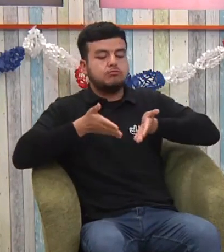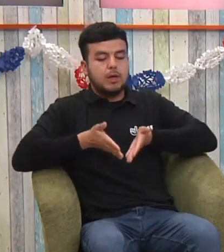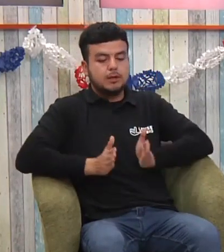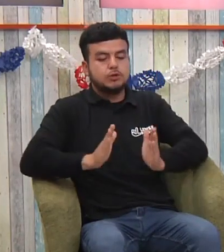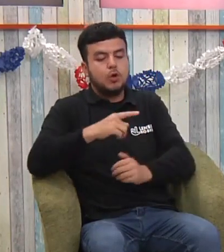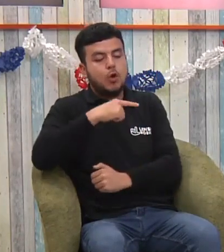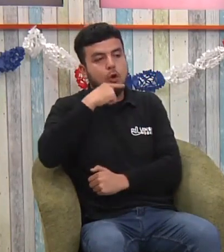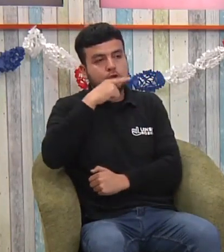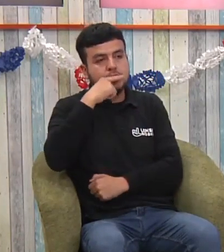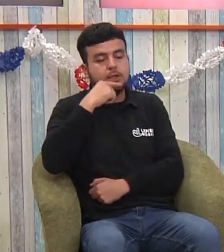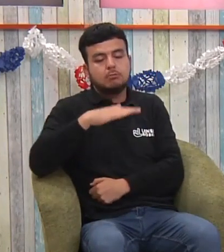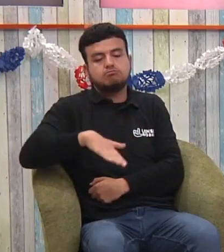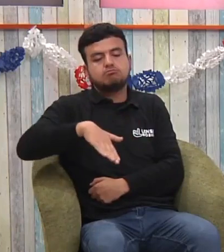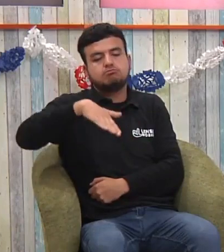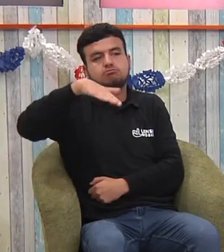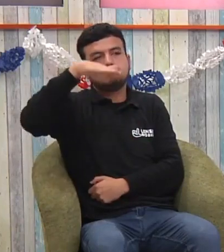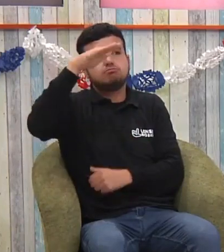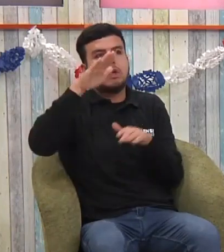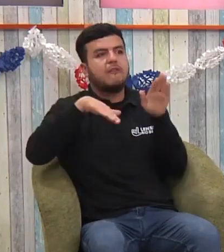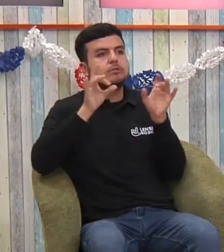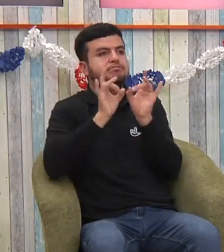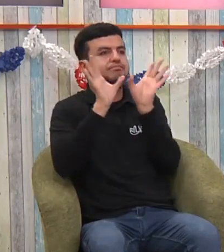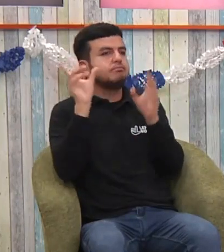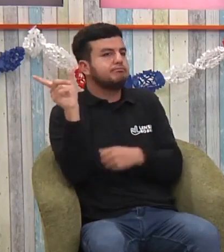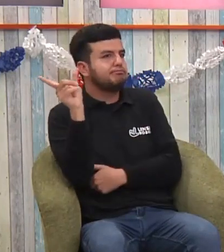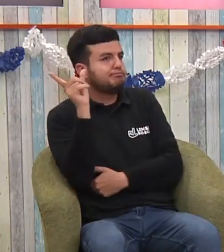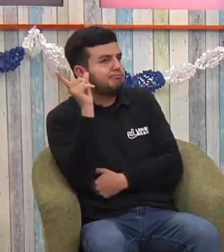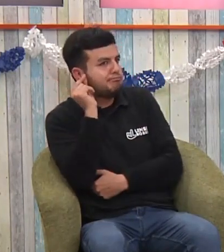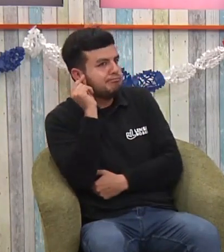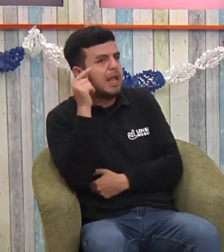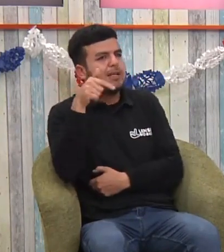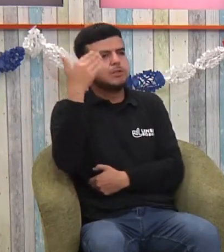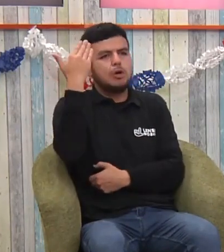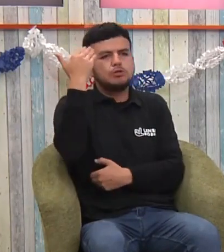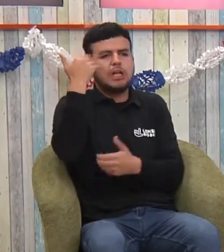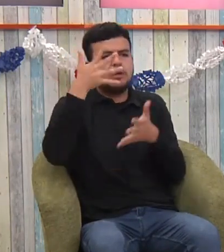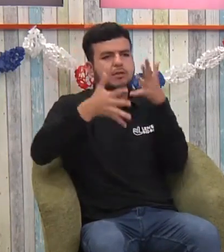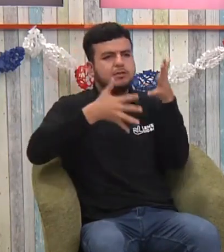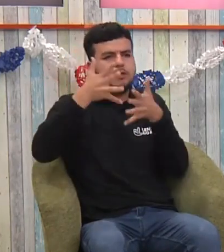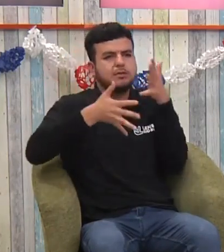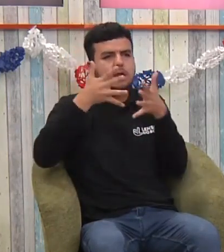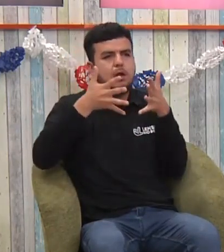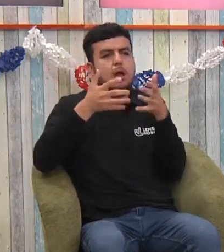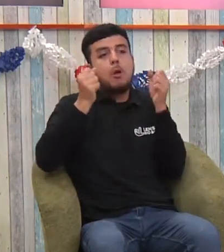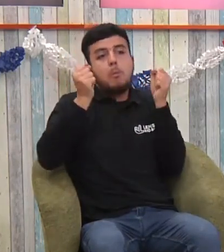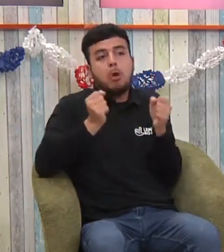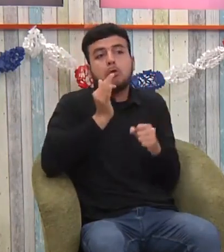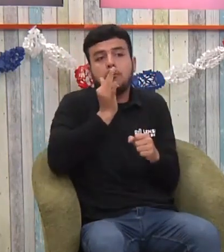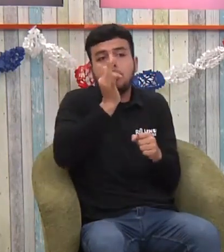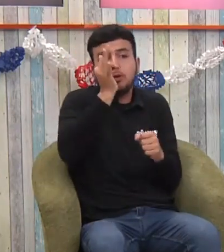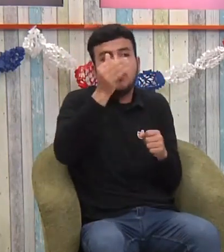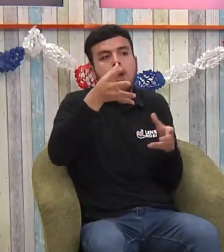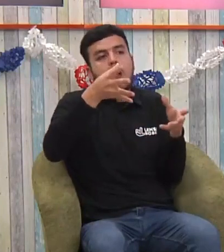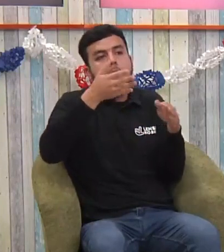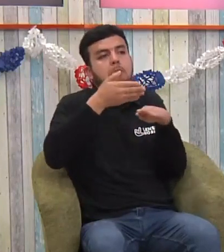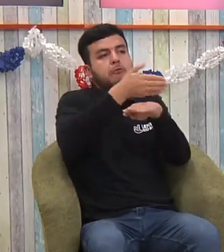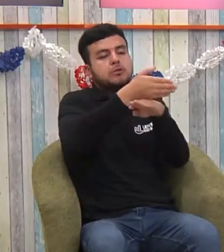personas con discapacidad auditiva, por ejemplo, las personas que pierden la audición por alguna situación, no es lo mismo que las personas sordas,